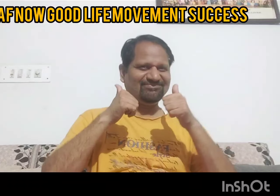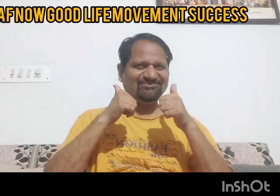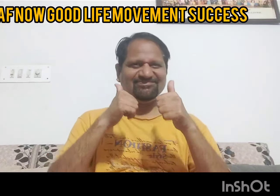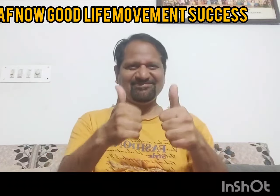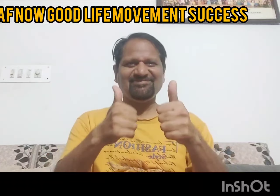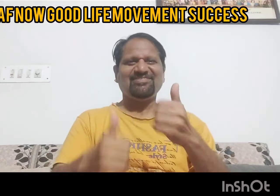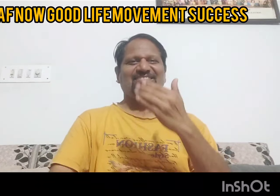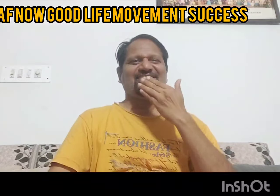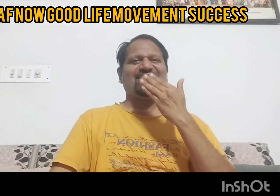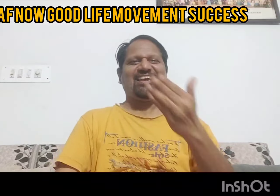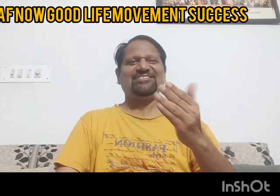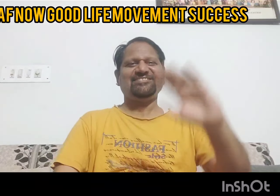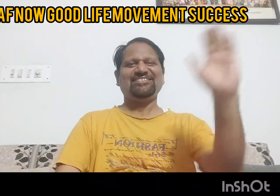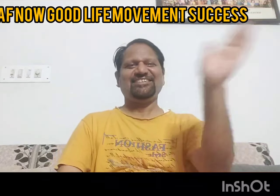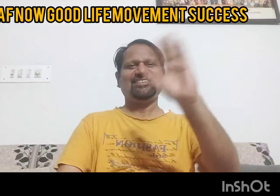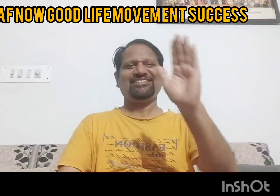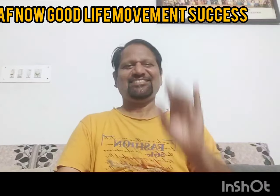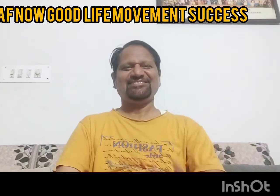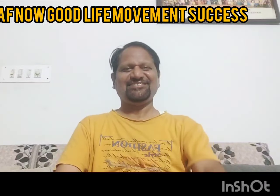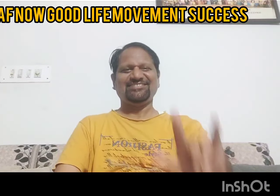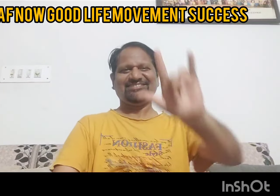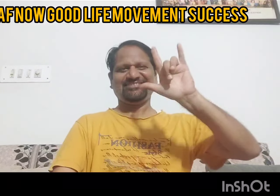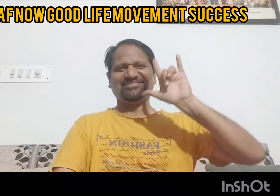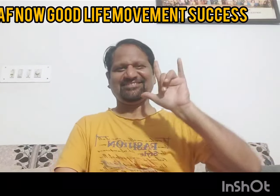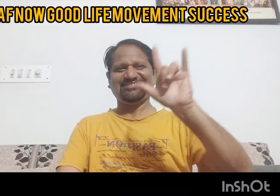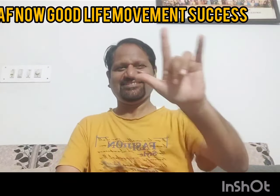होगी और हमारा मुख बदिर समदा ह भारत में आगे बढ़ेगा धन्यवाज